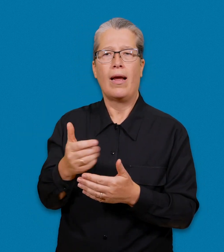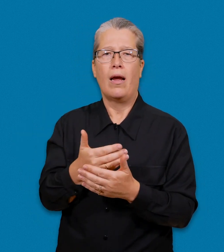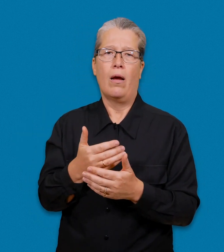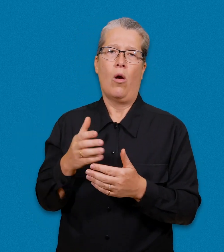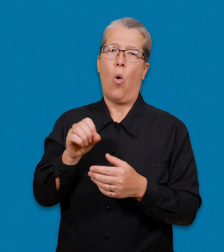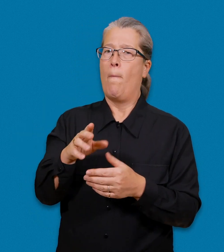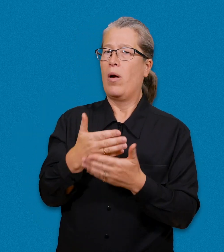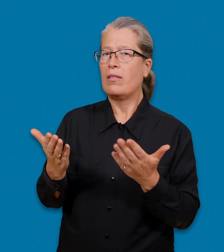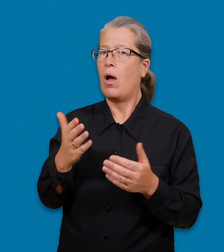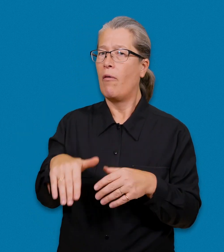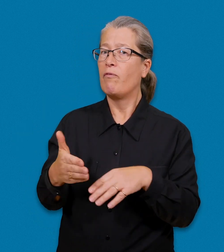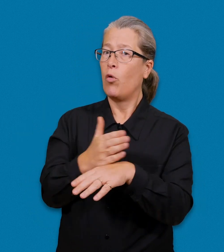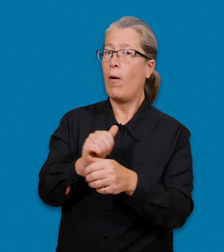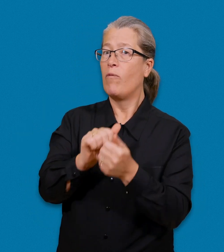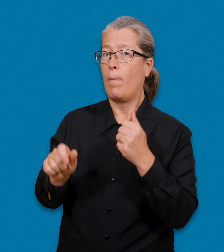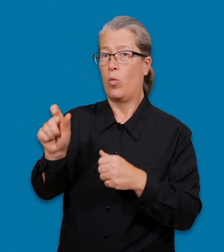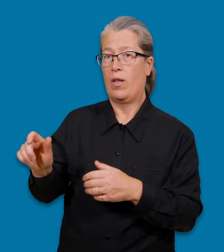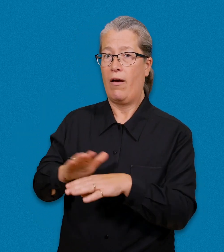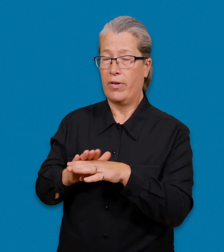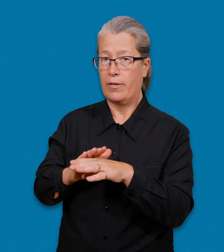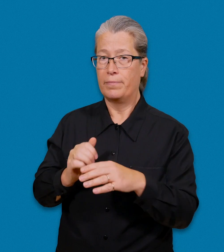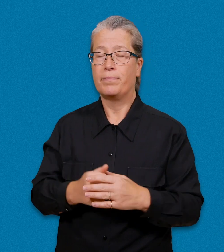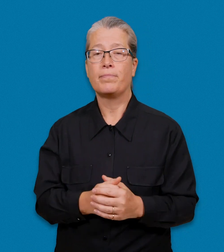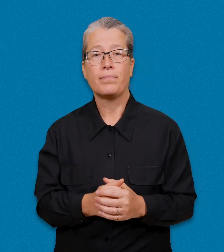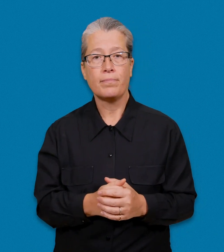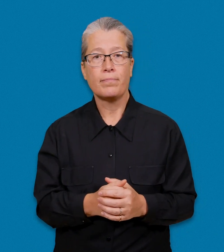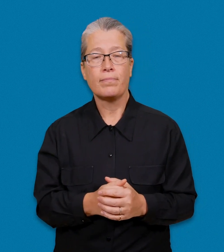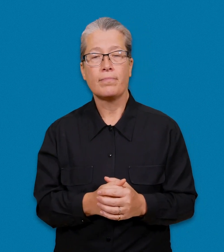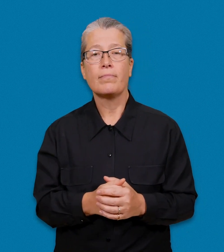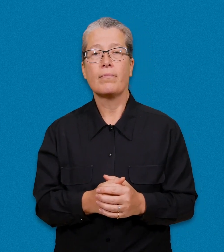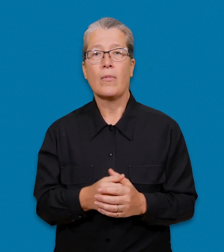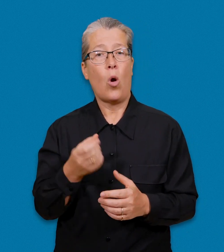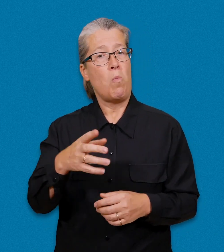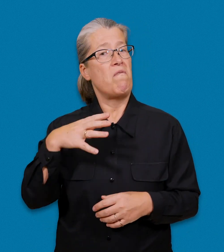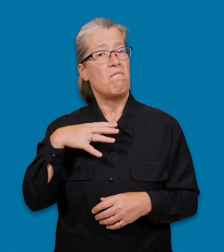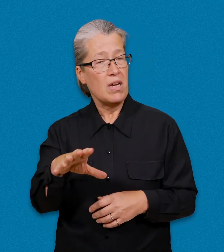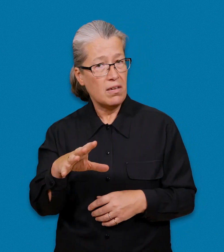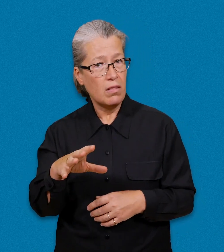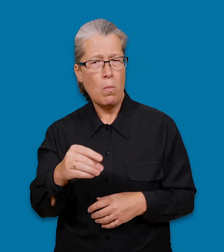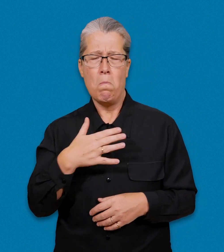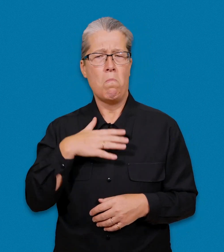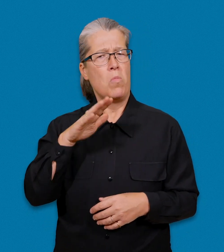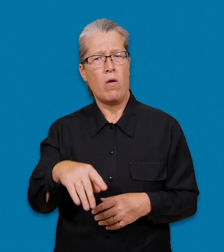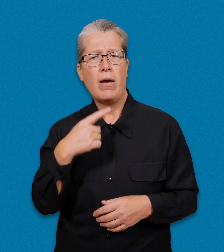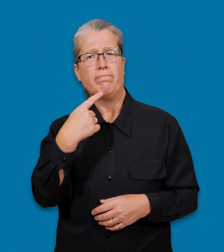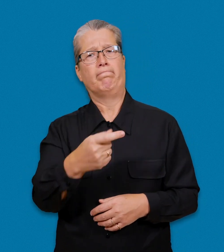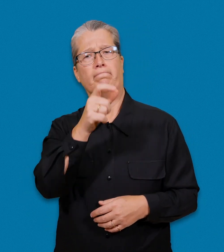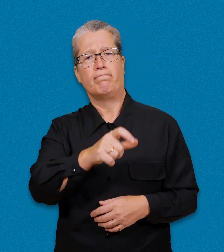tillgänglig och du har inte förbjudit anlitande av tolkar som inte är med på din lista. Om du inte vill